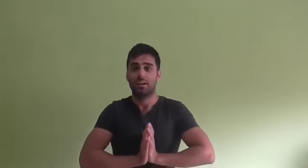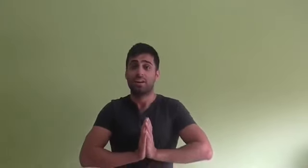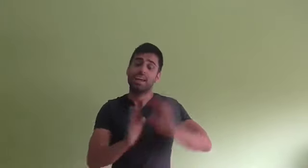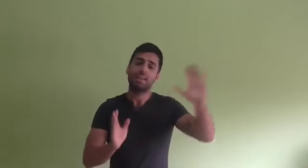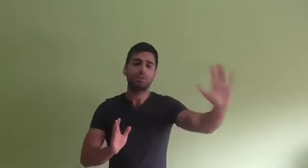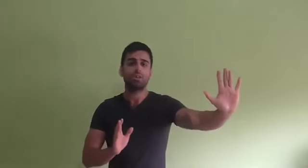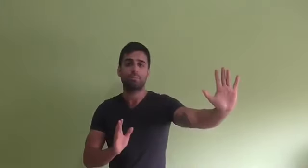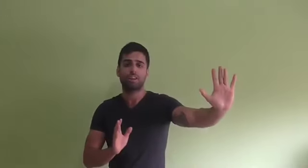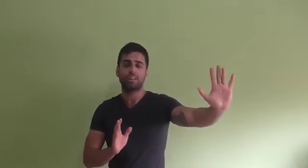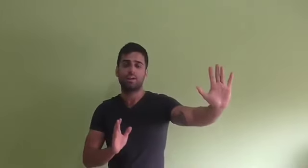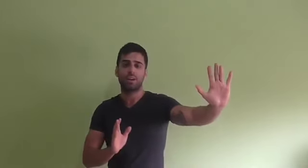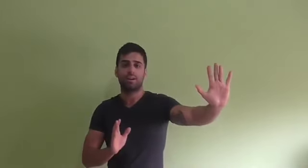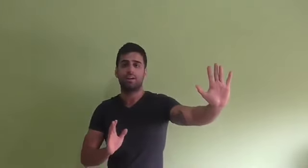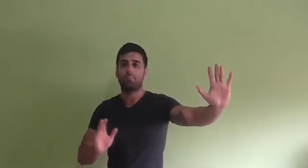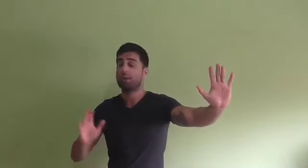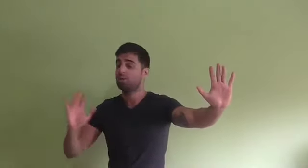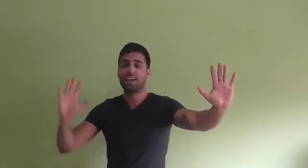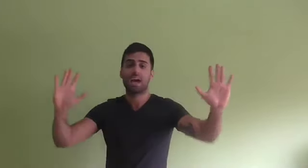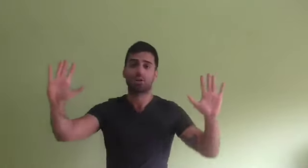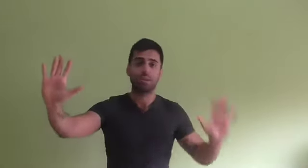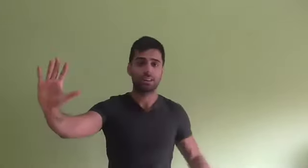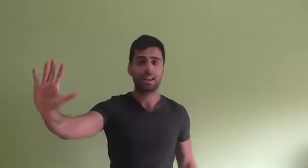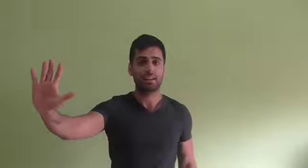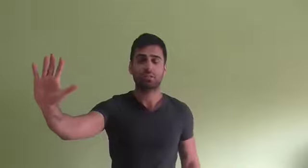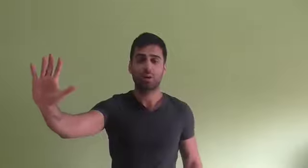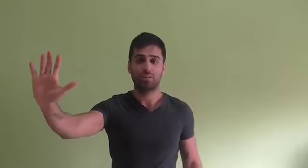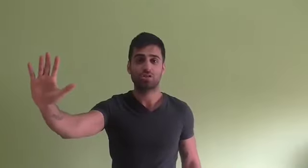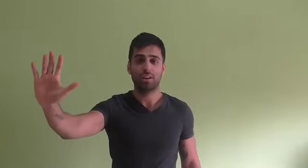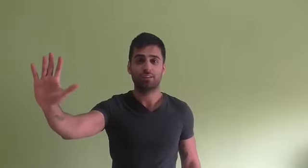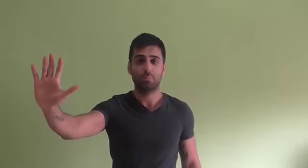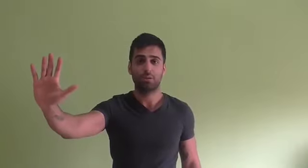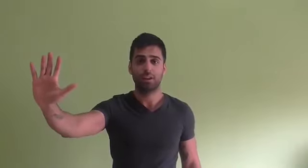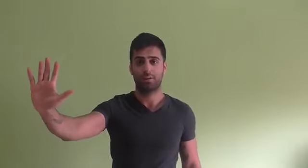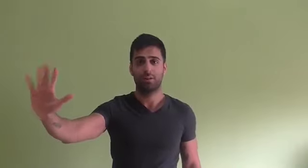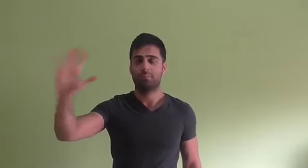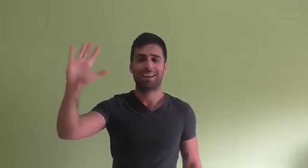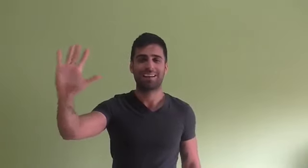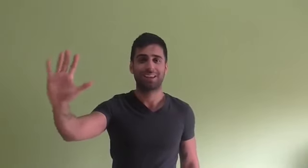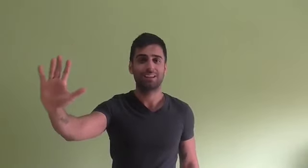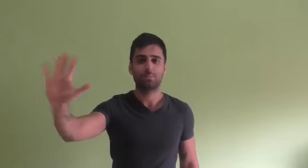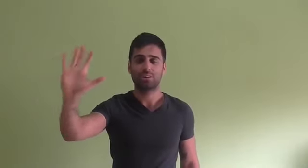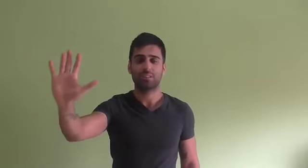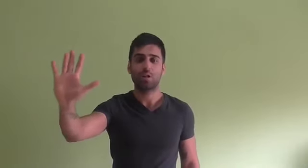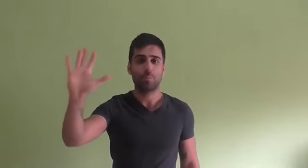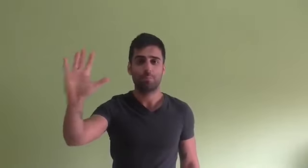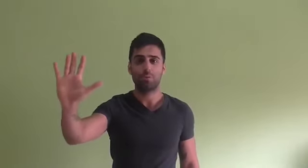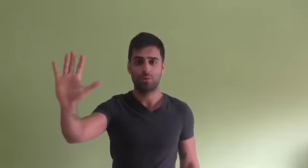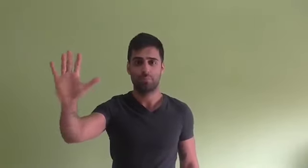Lea el libro del poder de la hora, pero lea a Robert Greene, las 48 leyes del poder, maquiavelismo en estado puro,